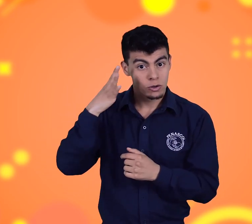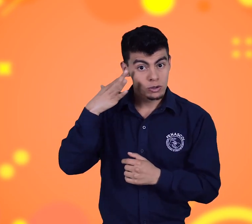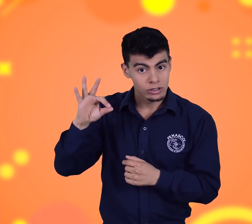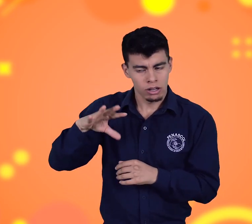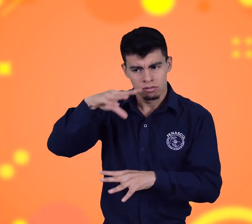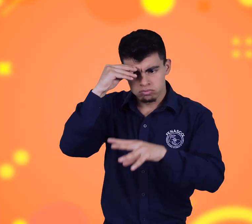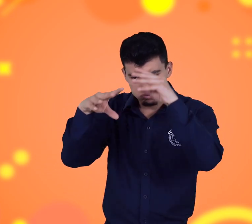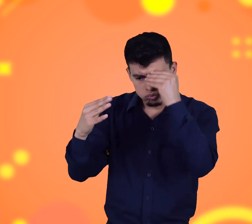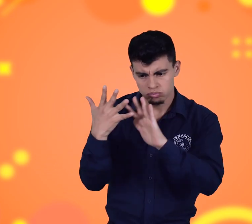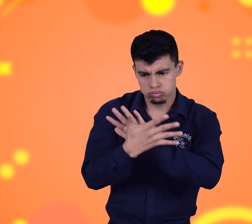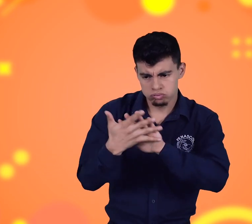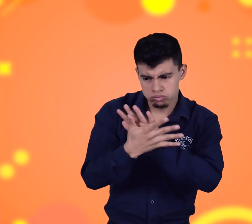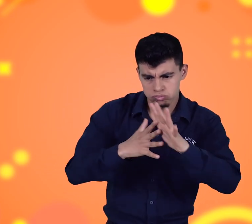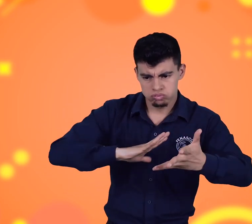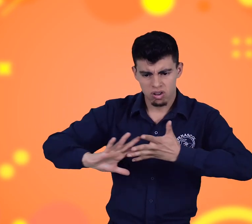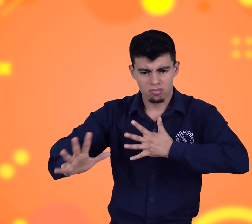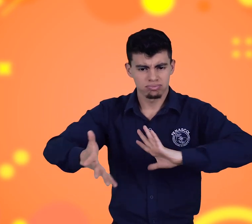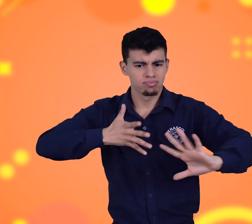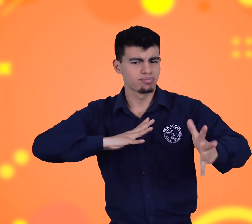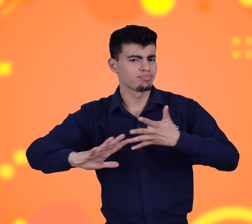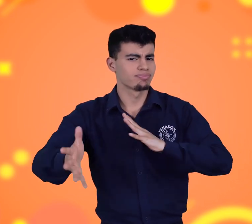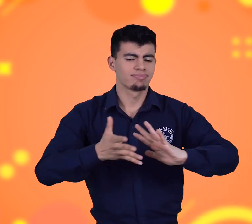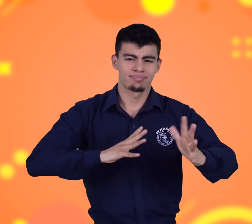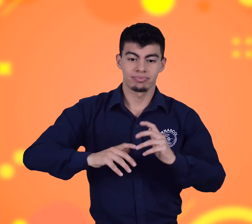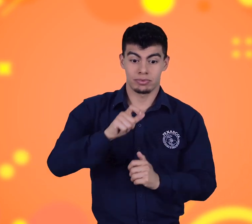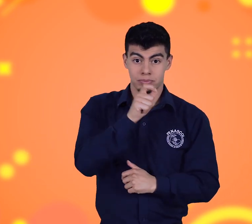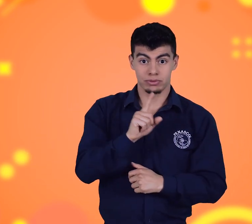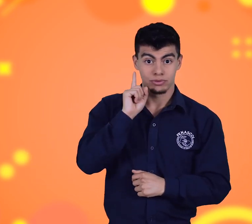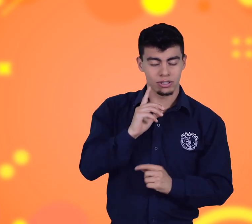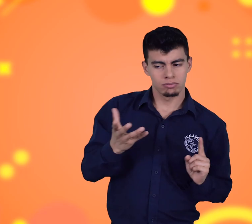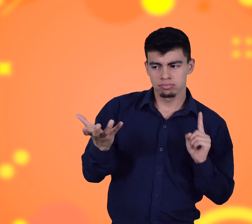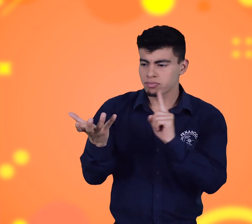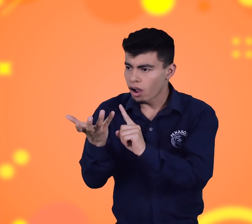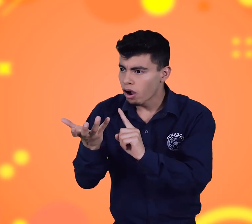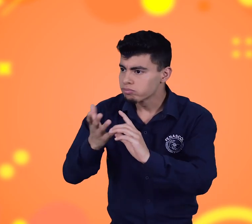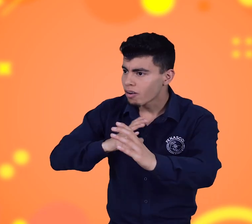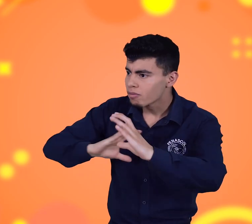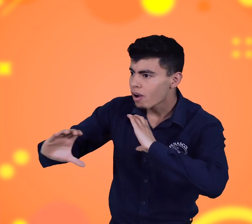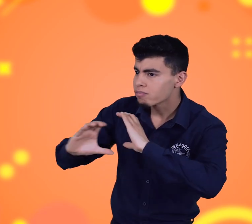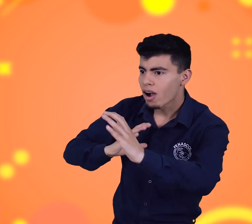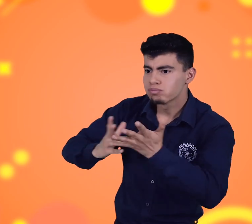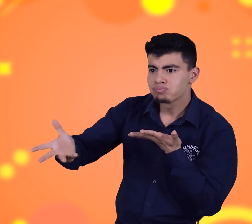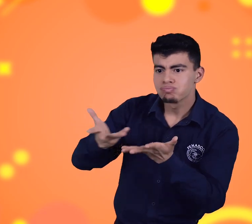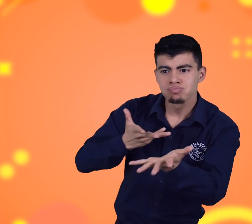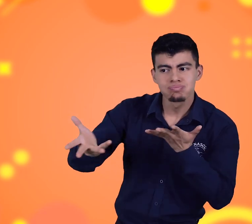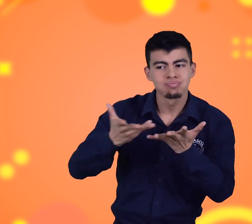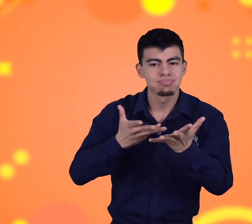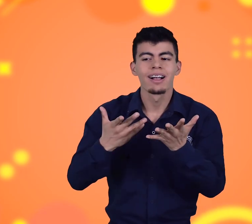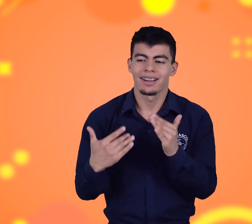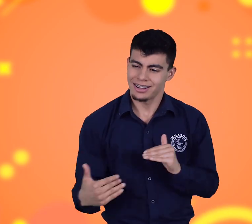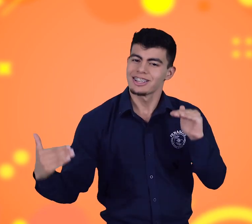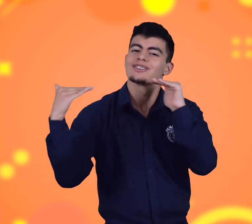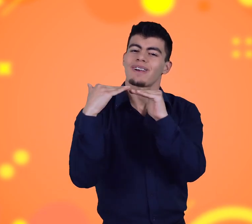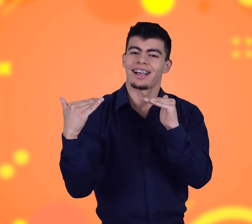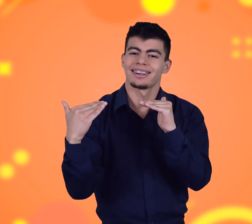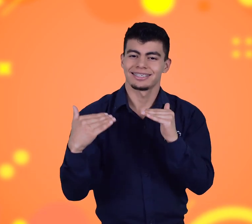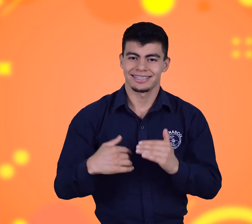comunique en este idioma, allí también hay inequidad. Por eso, si se aprende lengua de señas, se aporta a la igualdad y equidad de las personas